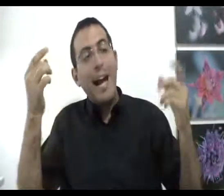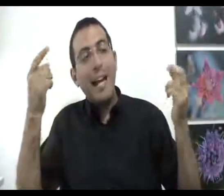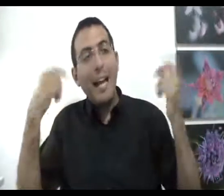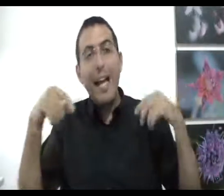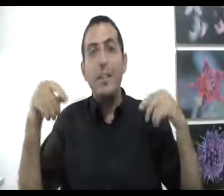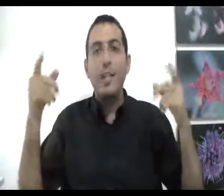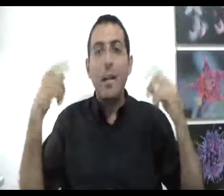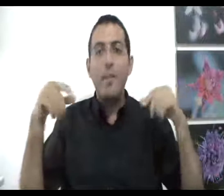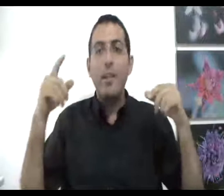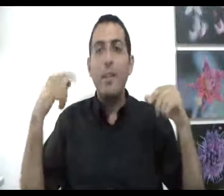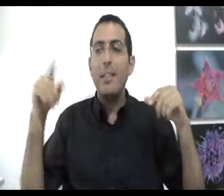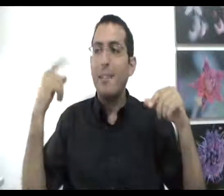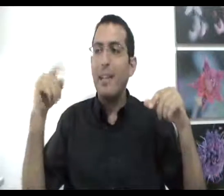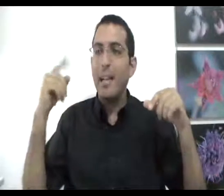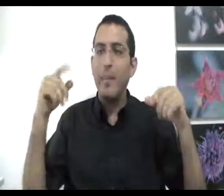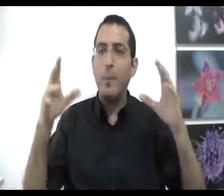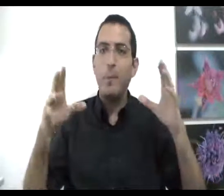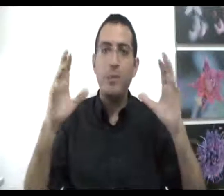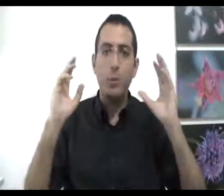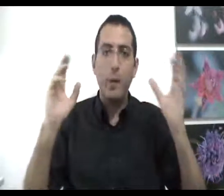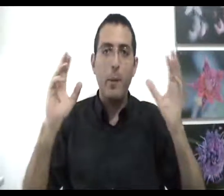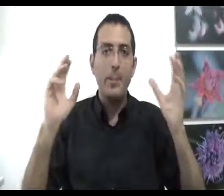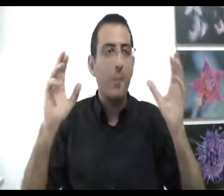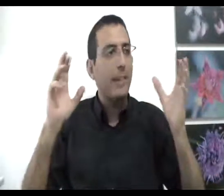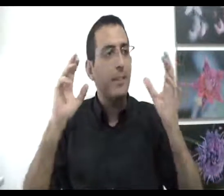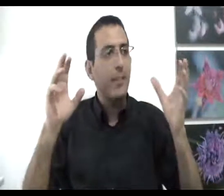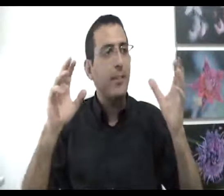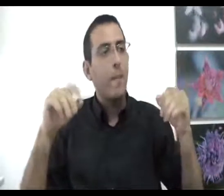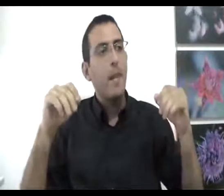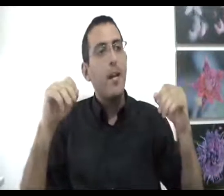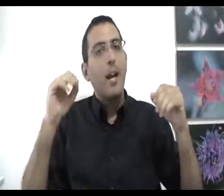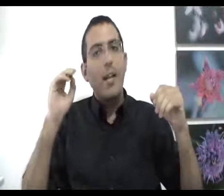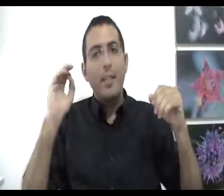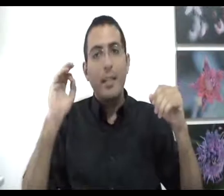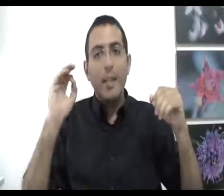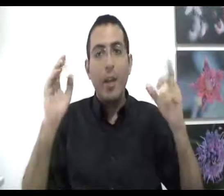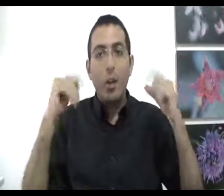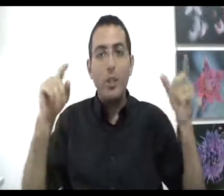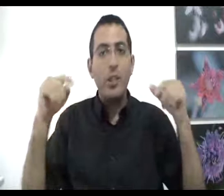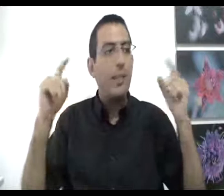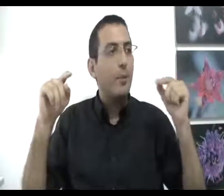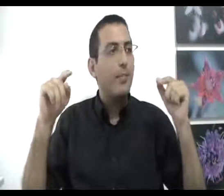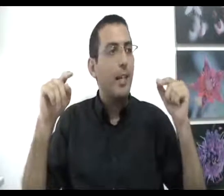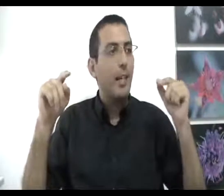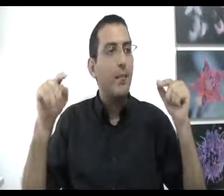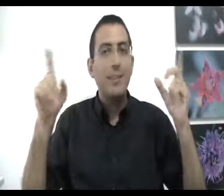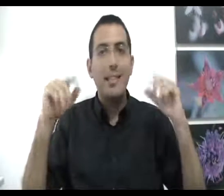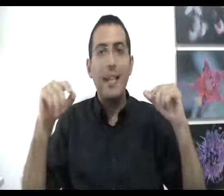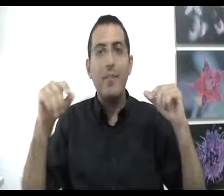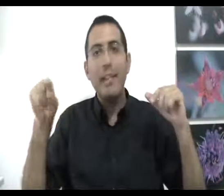אחרי שאתה מבין, אם אתה מצליח להבין לא פעם, וזה מדובר פה על משימה לצינית אבל ככל שיש לאדם יותר שכל, הוא מצליח להבין